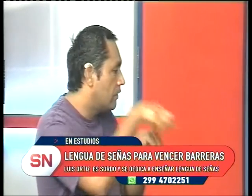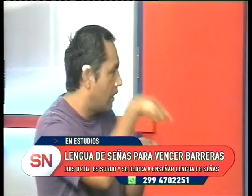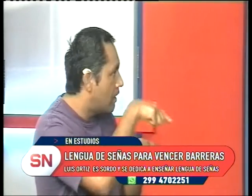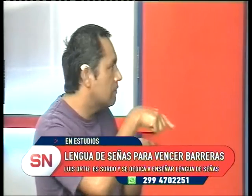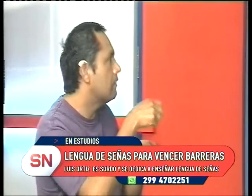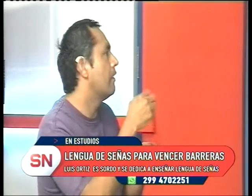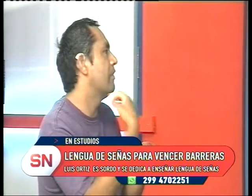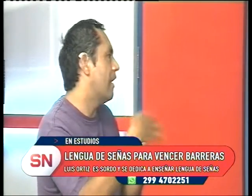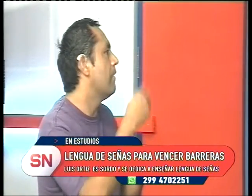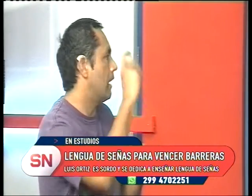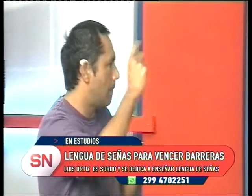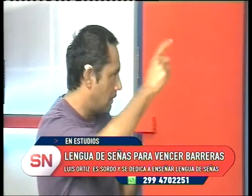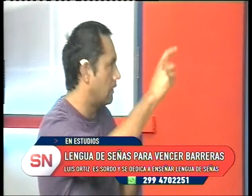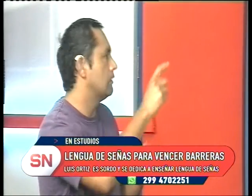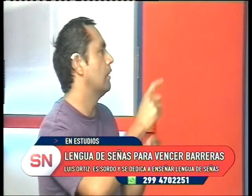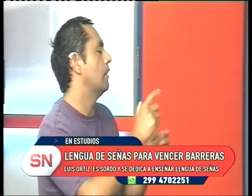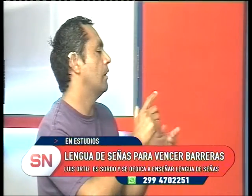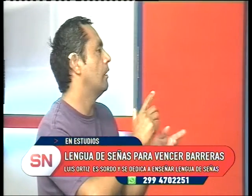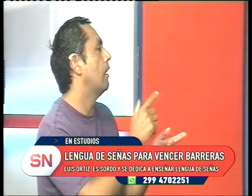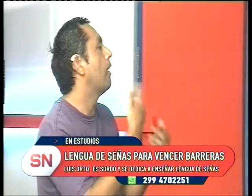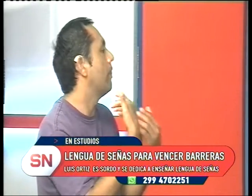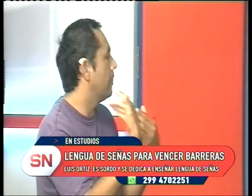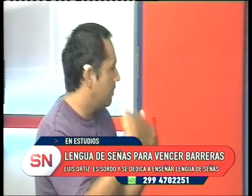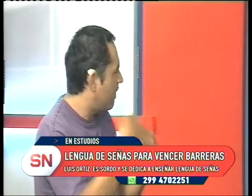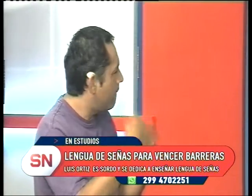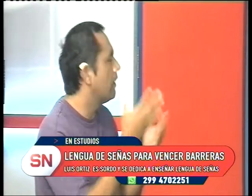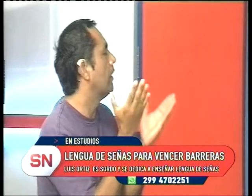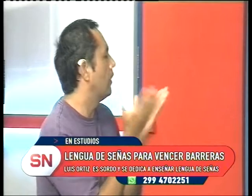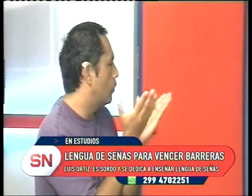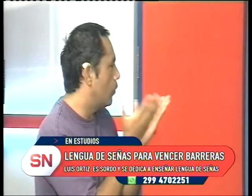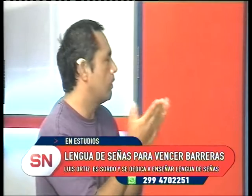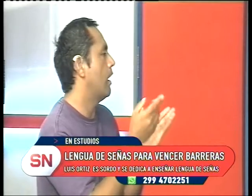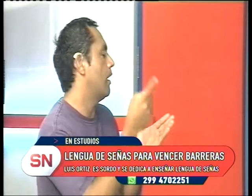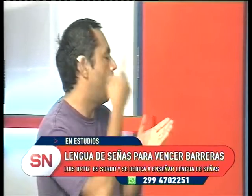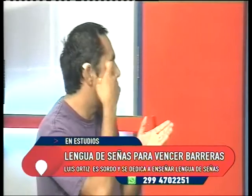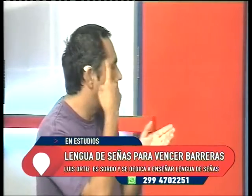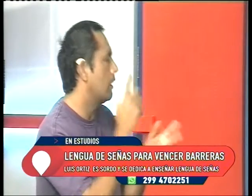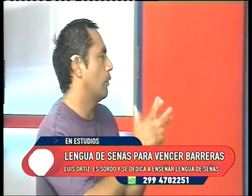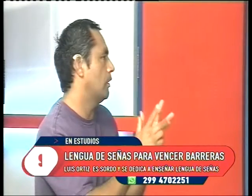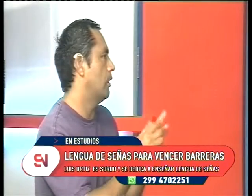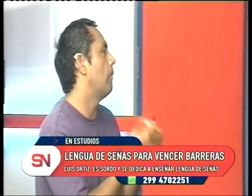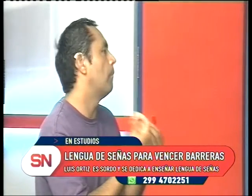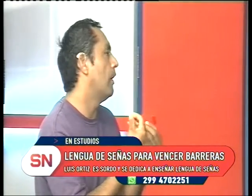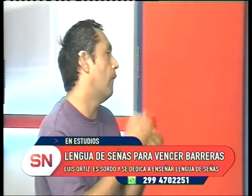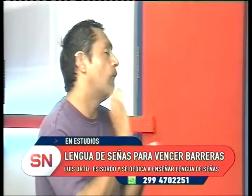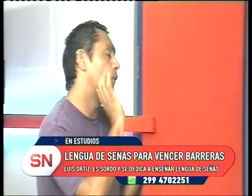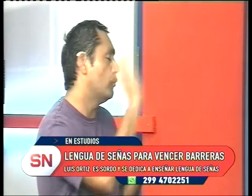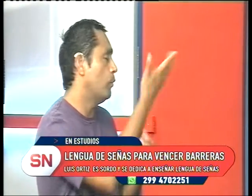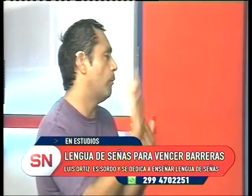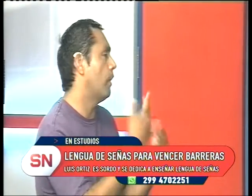Sí hay diferentes áreas de capacitaciones, estudios que aprenden, pero falta